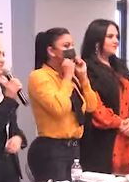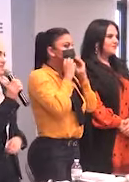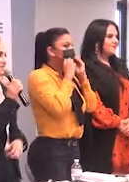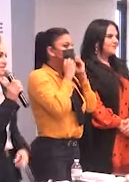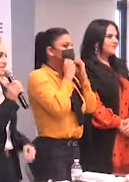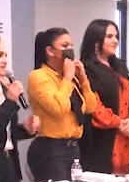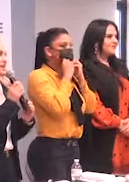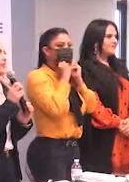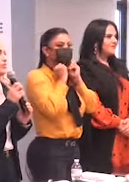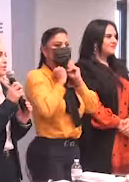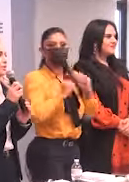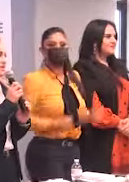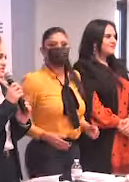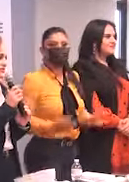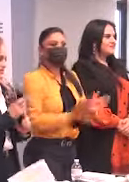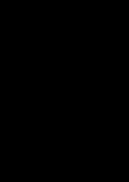Muchísimas gracias por su atención.